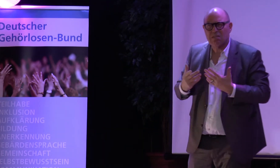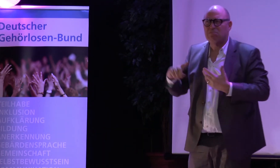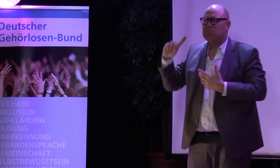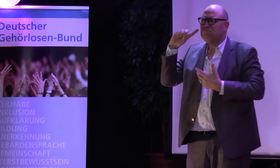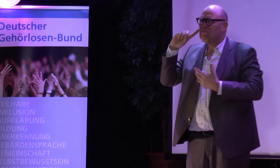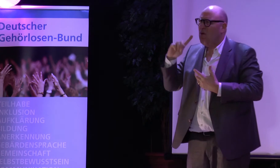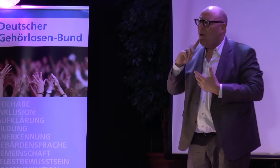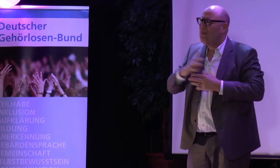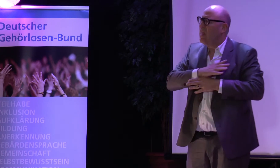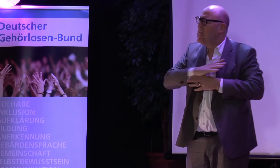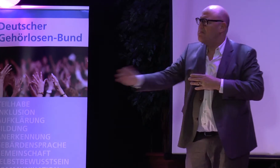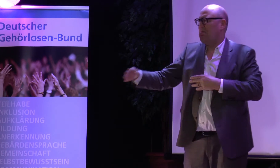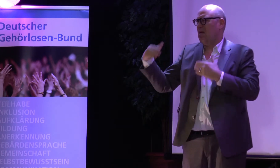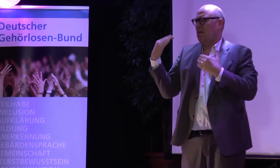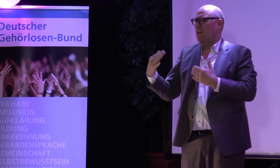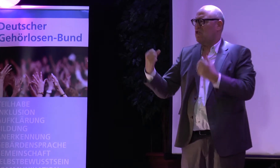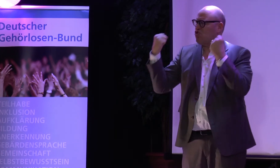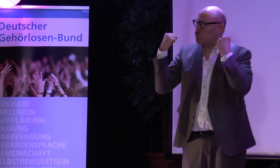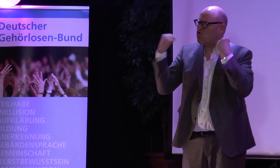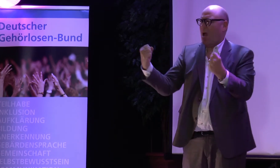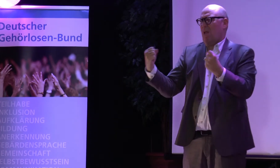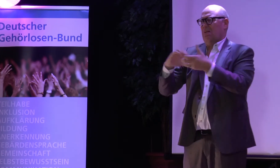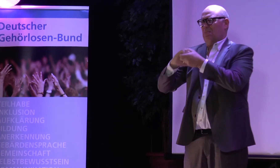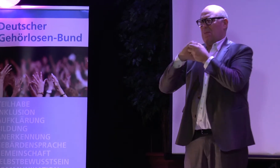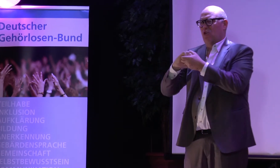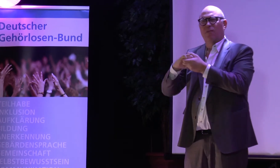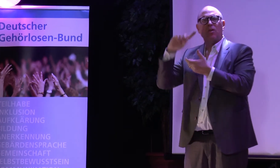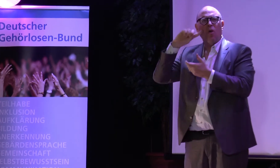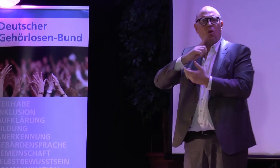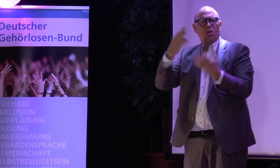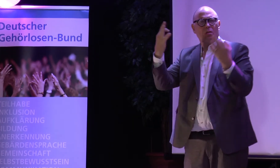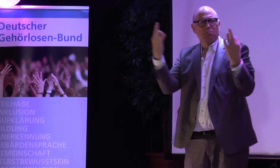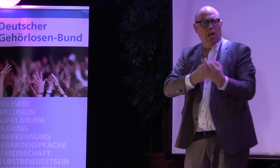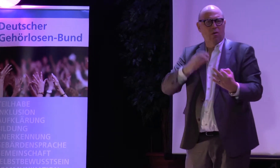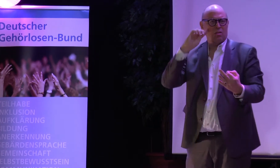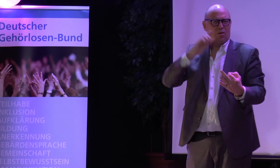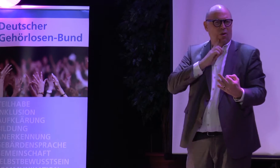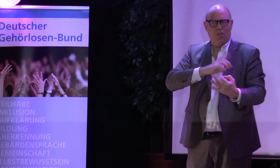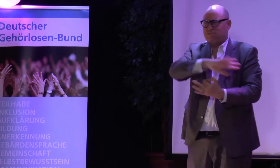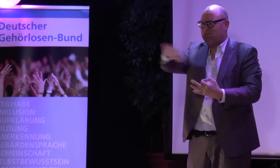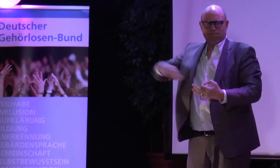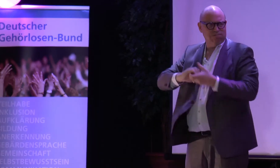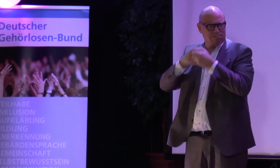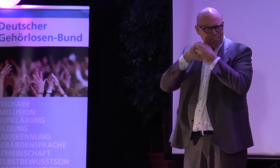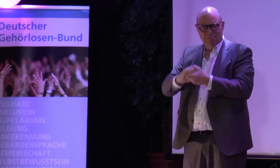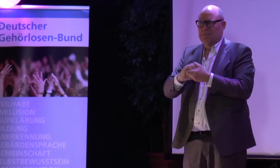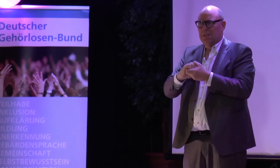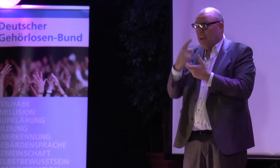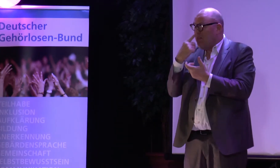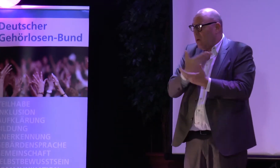Und das bedeutet aber, Gehörlose waren immer eine starke Gemeinschaft. Gehörlose brauchen die